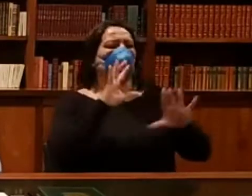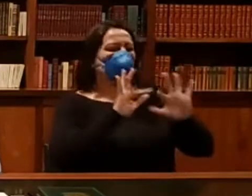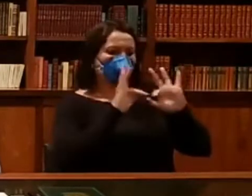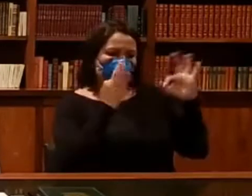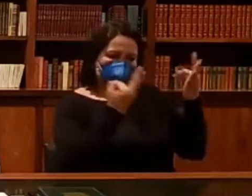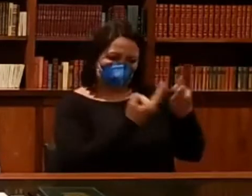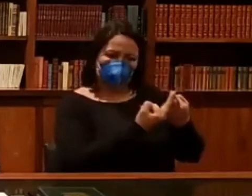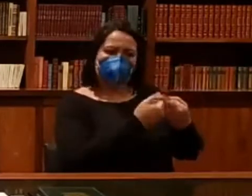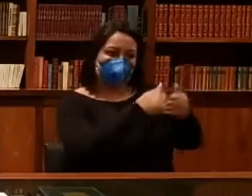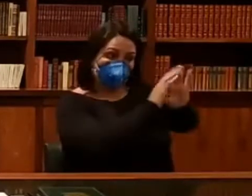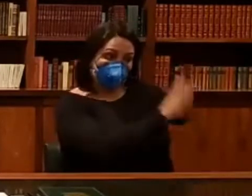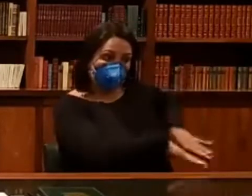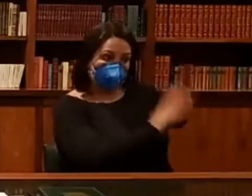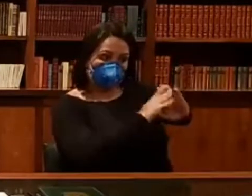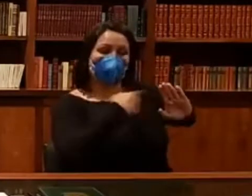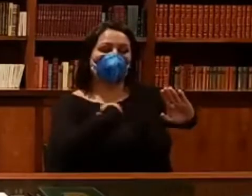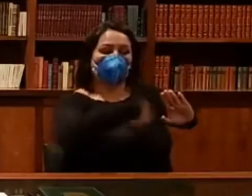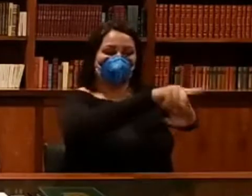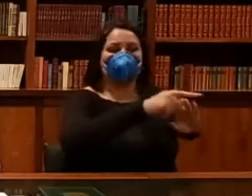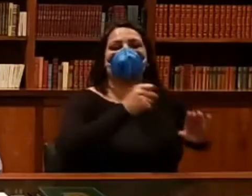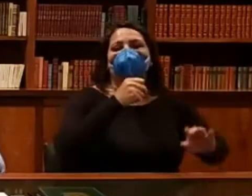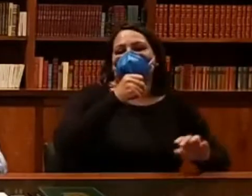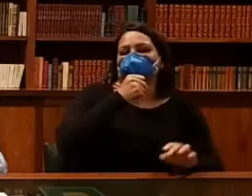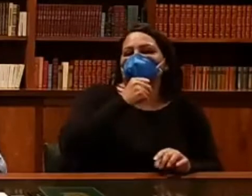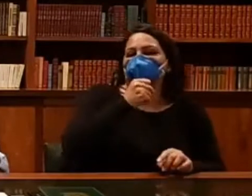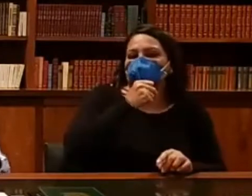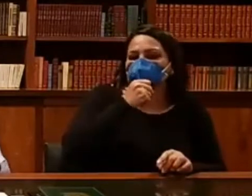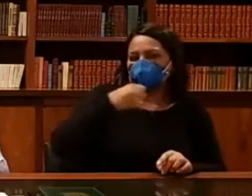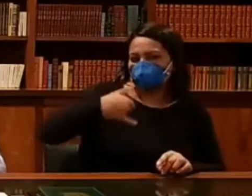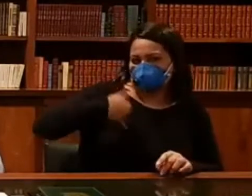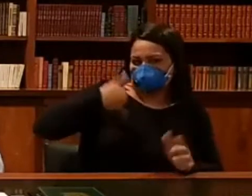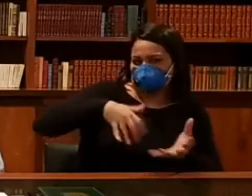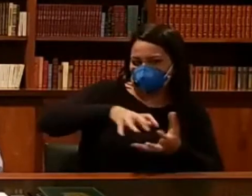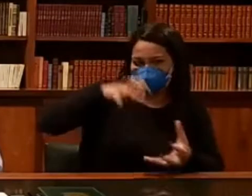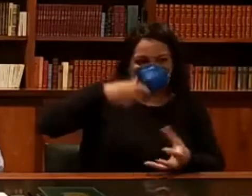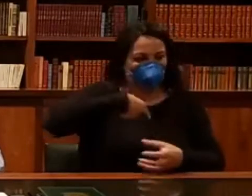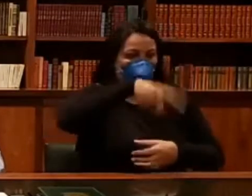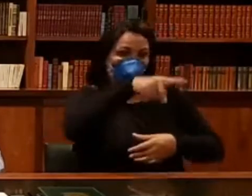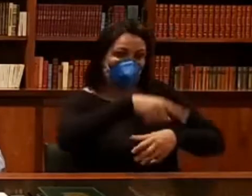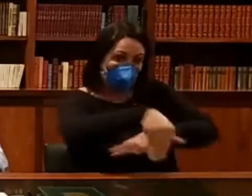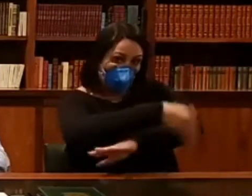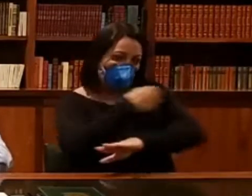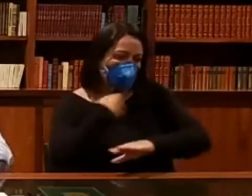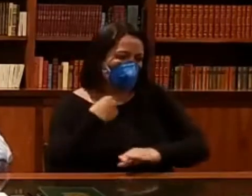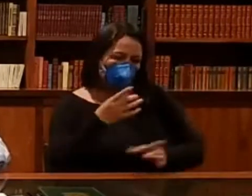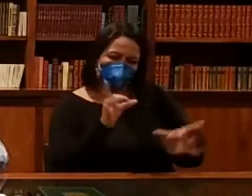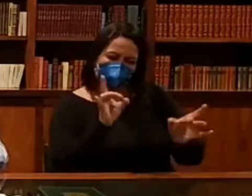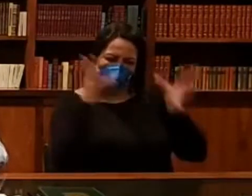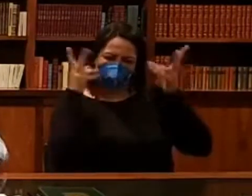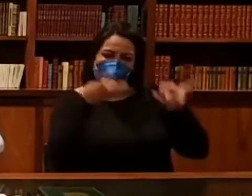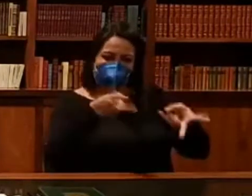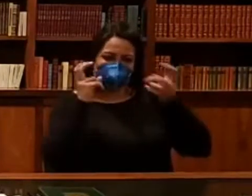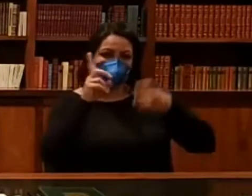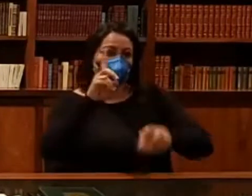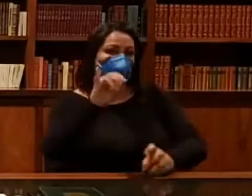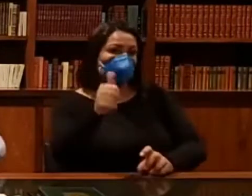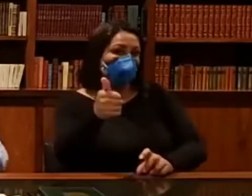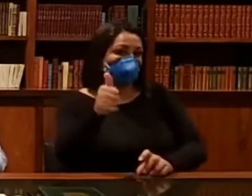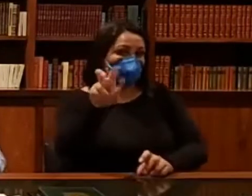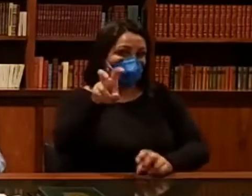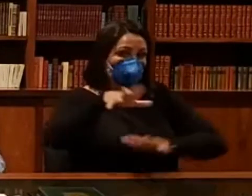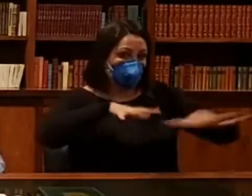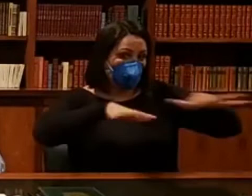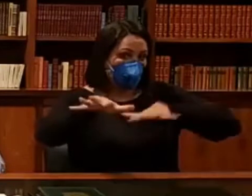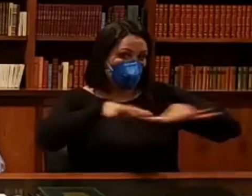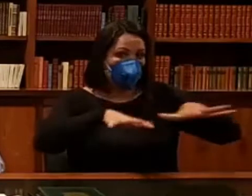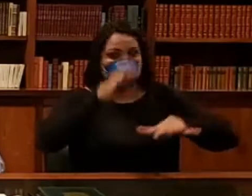e meus filhos não irão. O meu pai, o meu avô, que é de certa idade, não irá. Então, o que eu vejo nesse movimento do dia 15, que daqui a pouco vou estar em